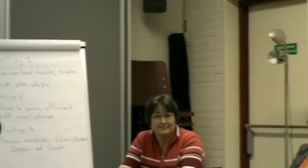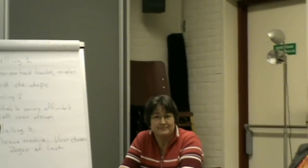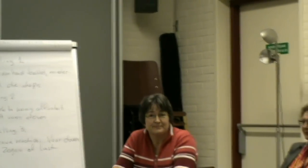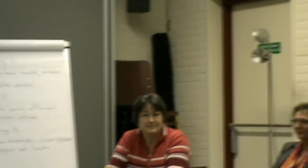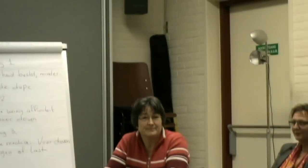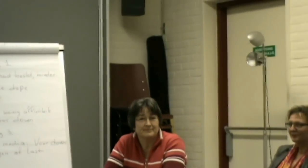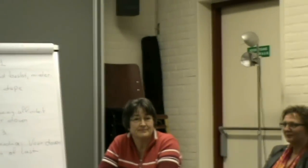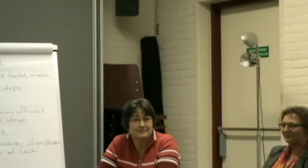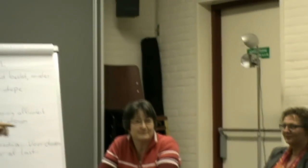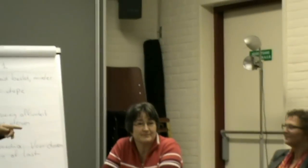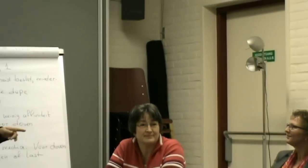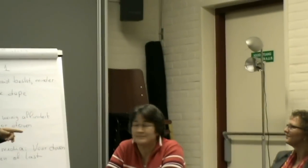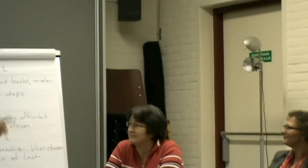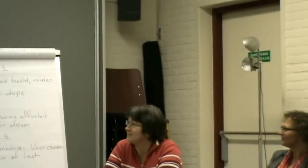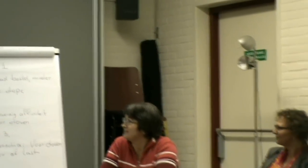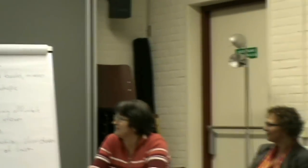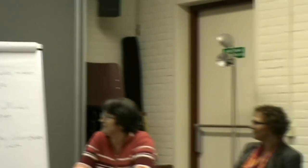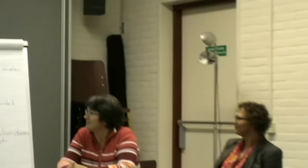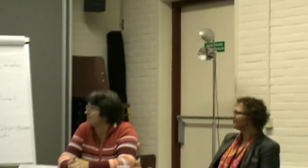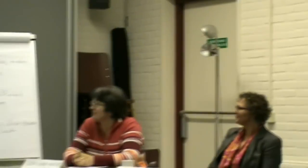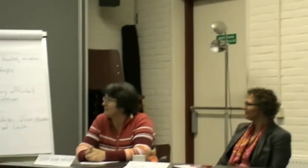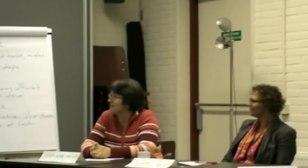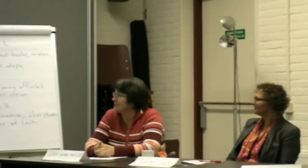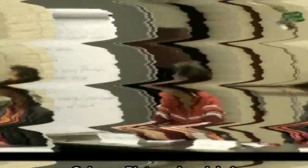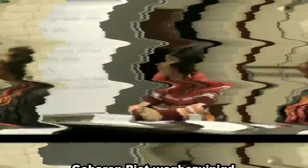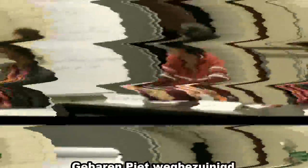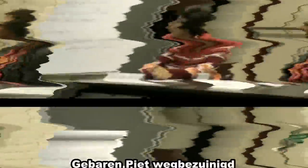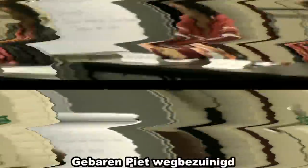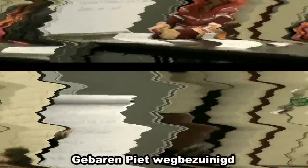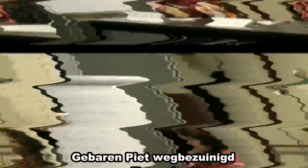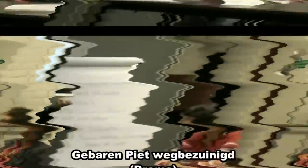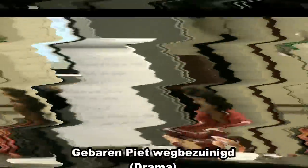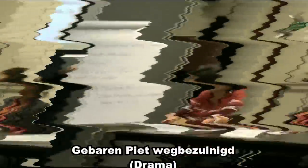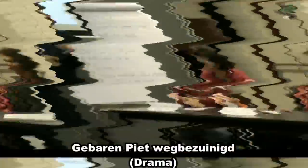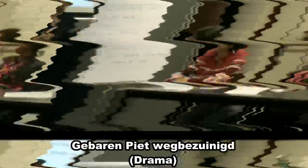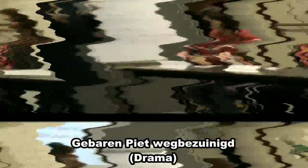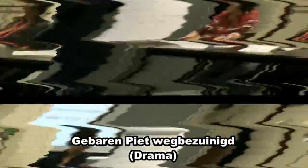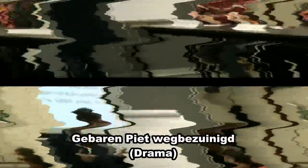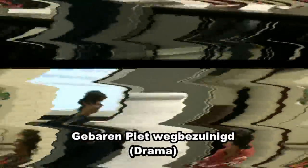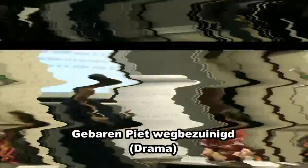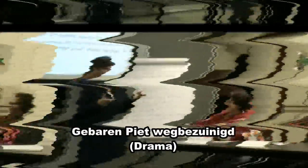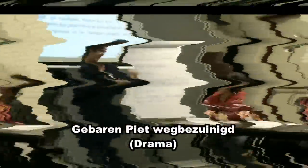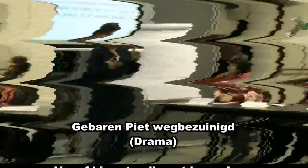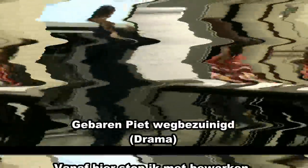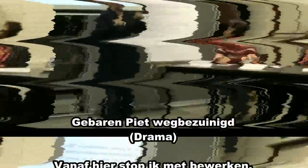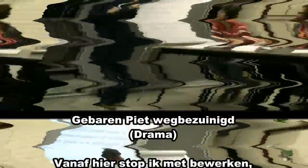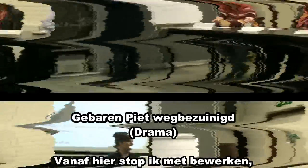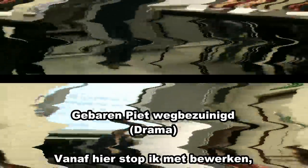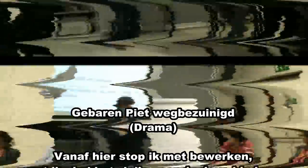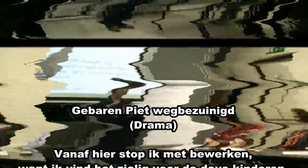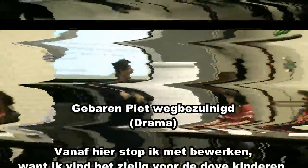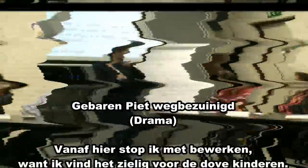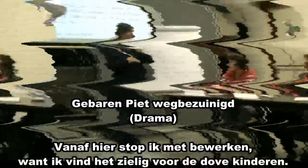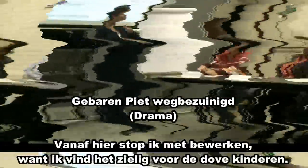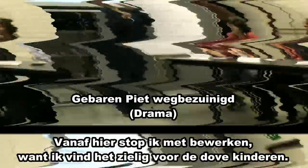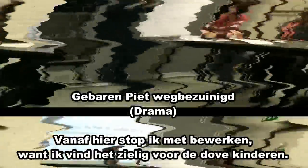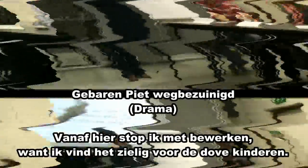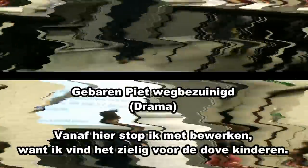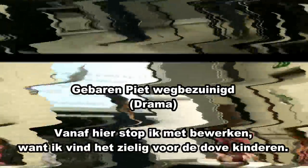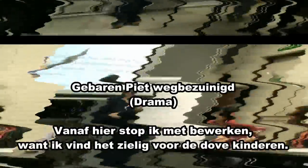Ik denk in onze democratie zit natuurlijk besloten dat de meerderheid beslist. Alleen het is wel de bedoeling van de